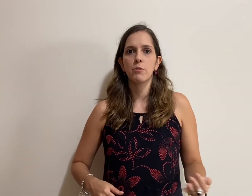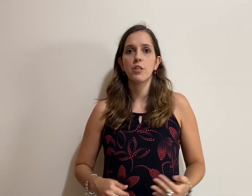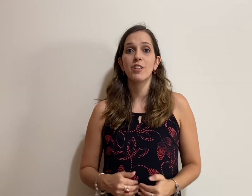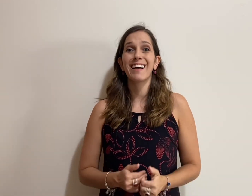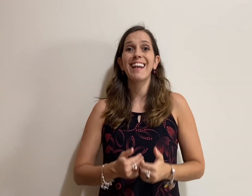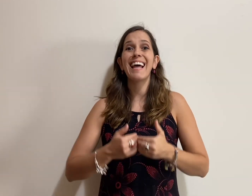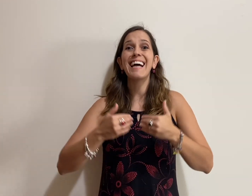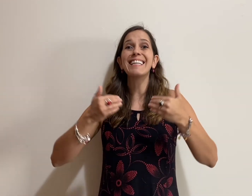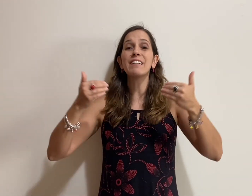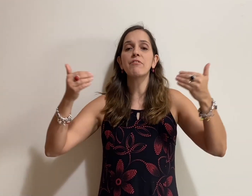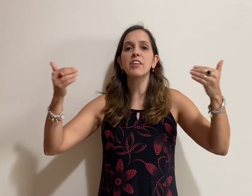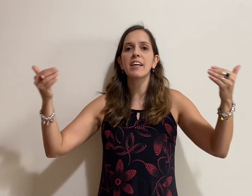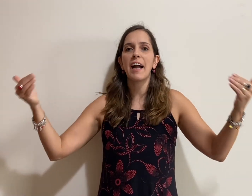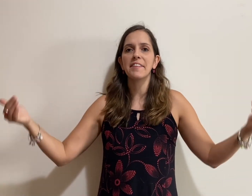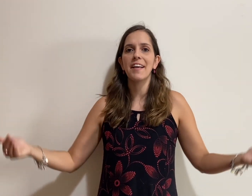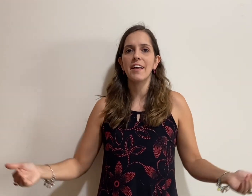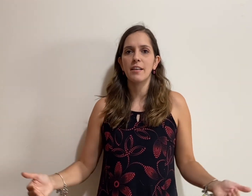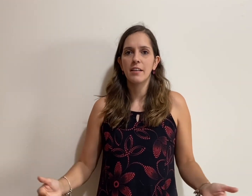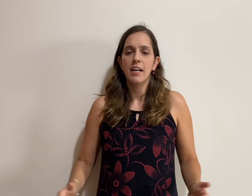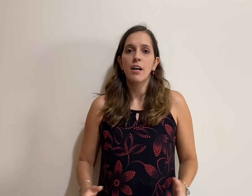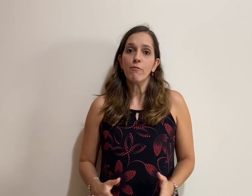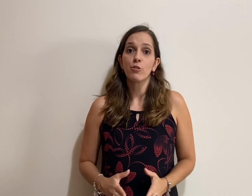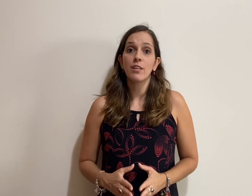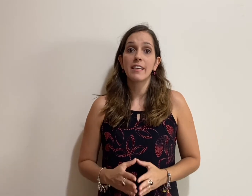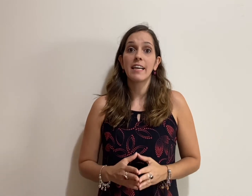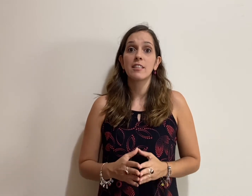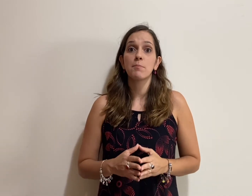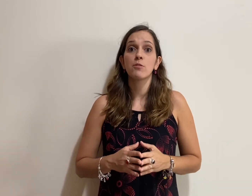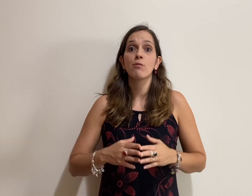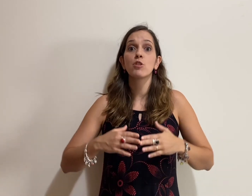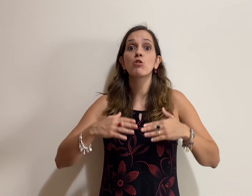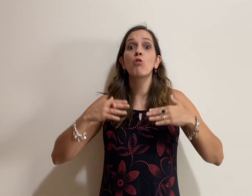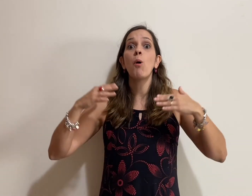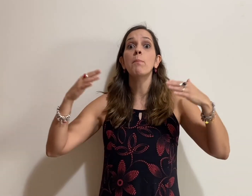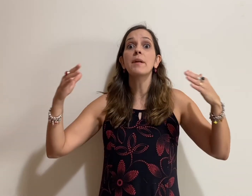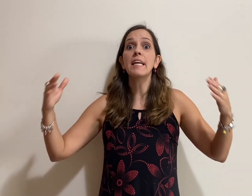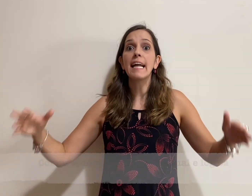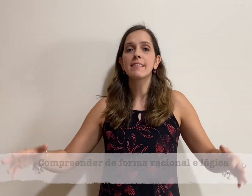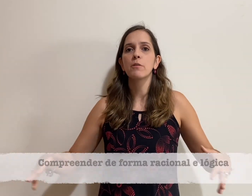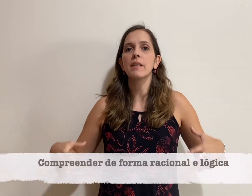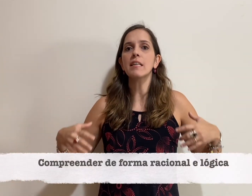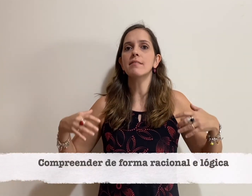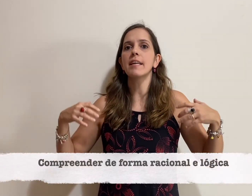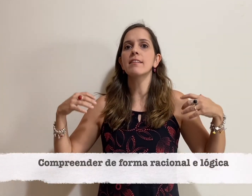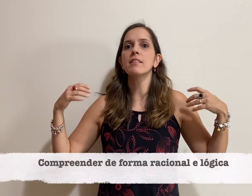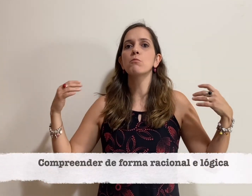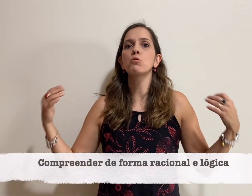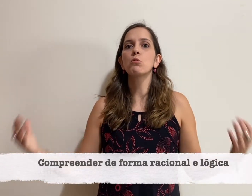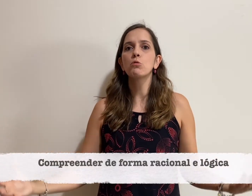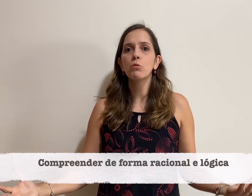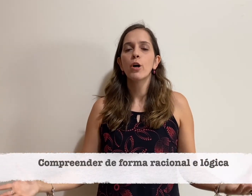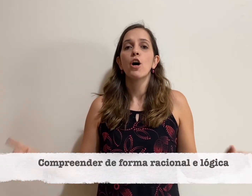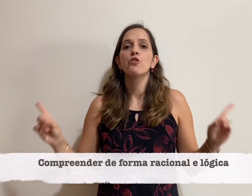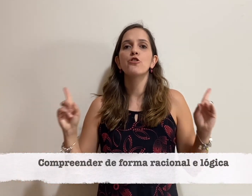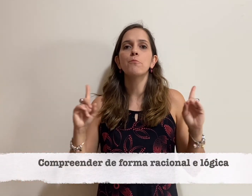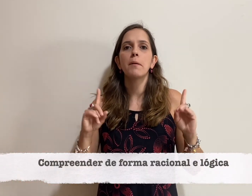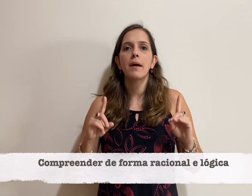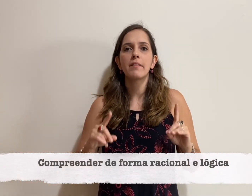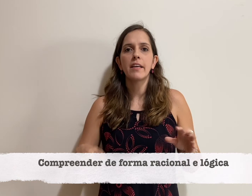ou seja, clarificar a ideia. Você quer que as pessoas compreendam, entendam tudo de uma maneira